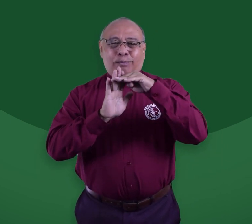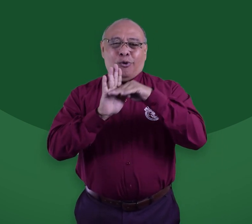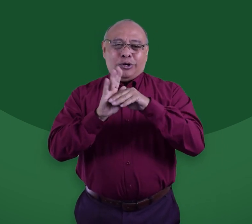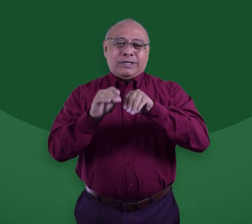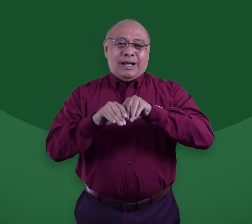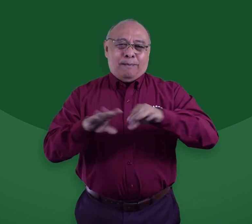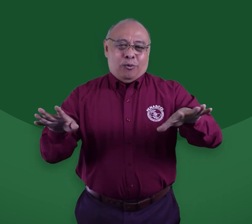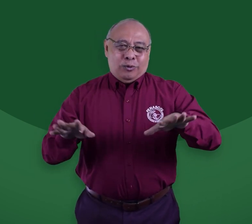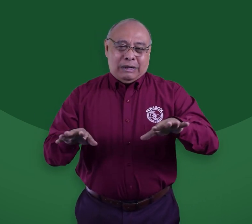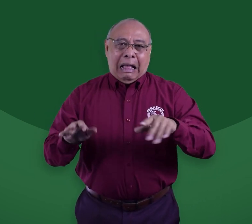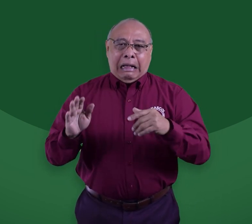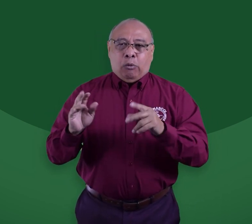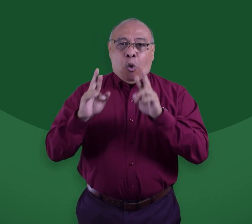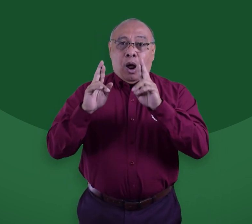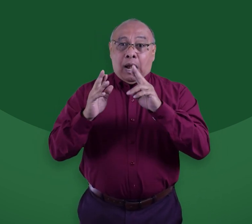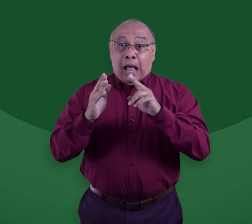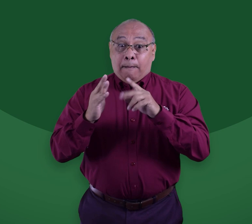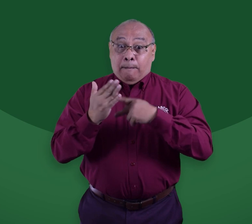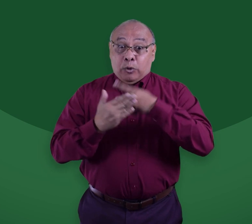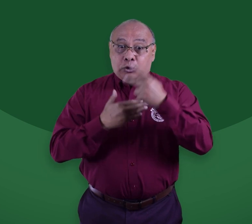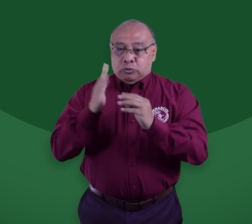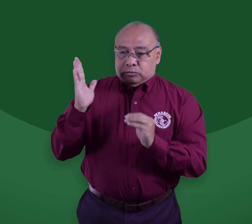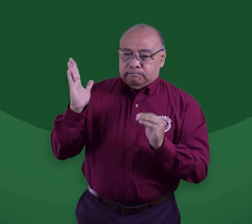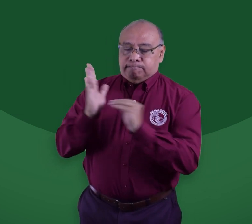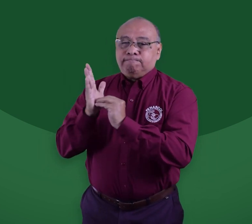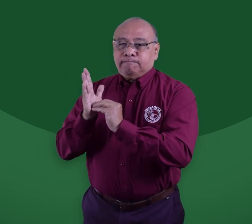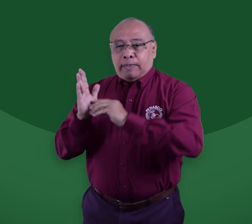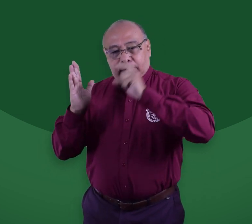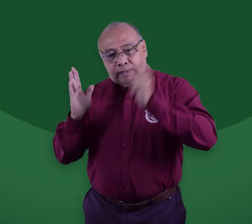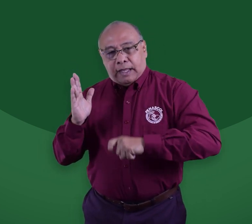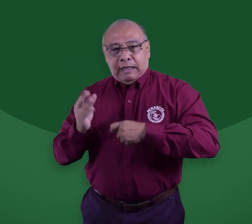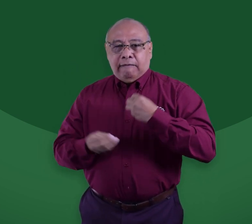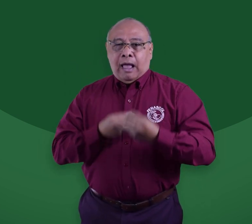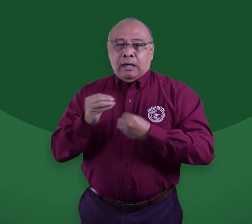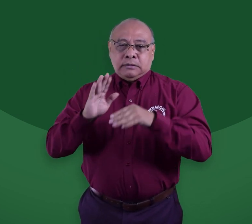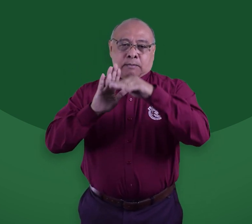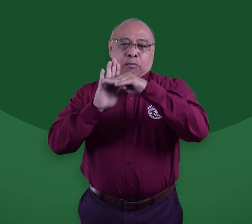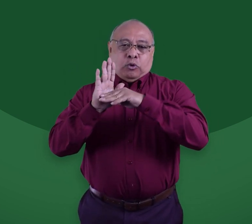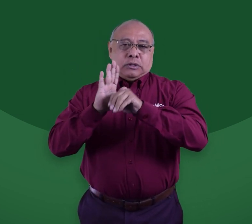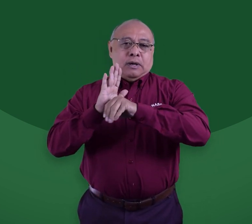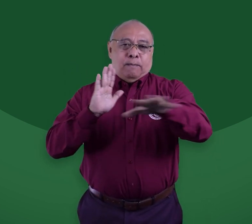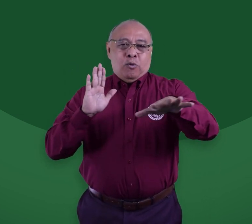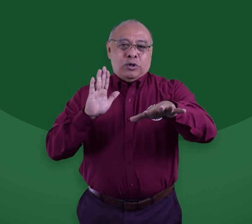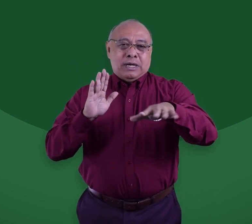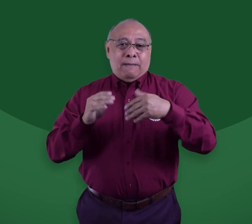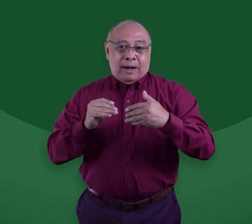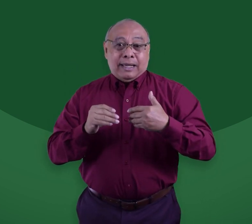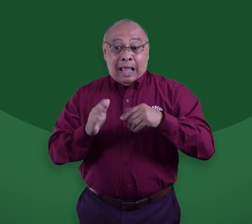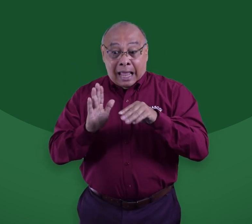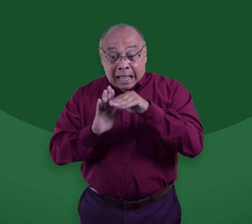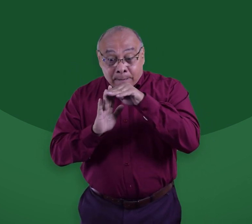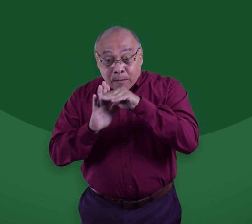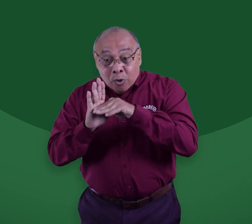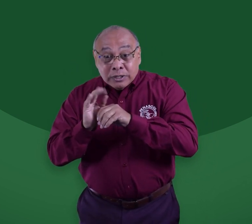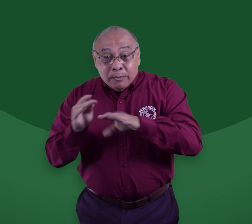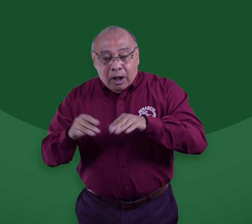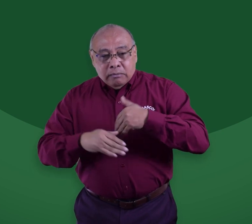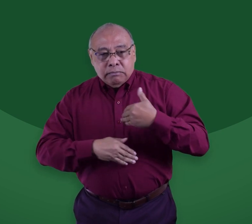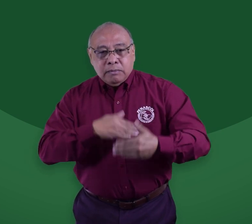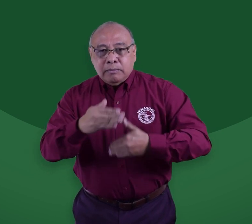y los recursos para hacerla realidad. Es por eso que toca pensar en una política pública. Por eso, ojalá dentro del proyecto